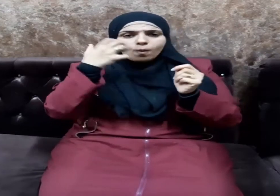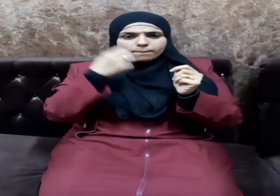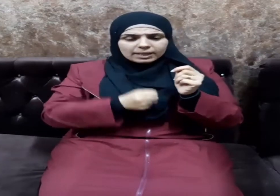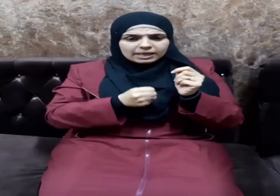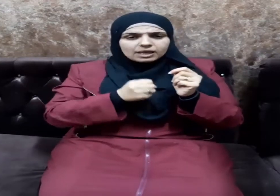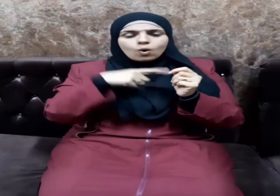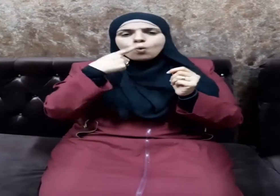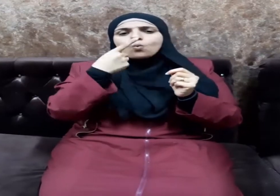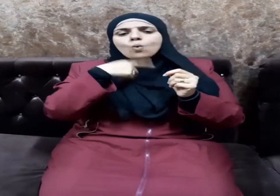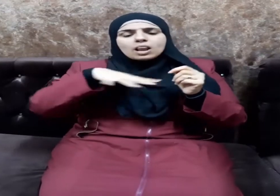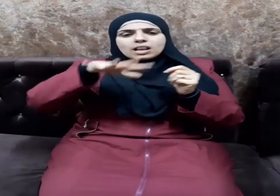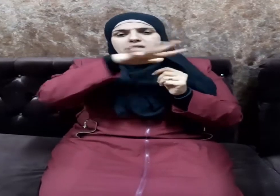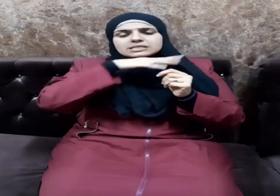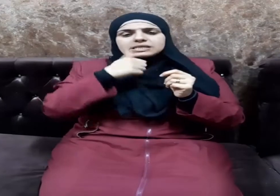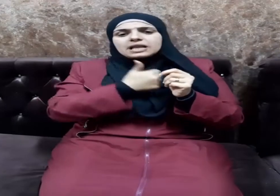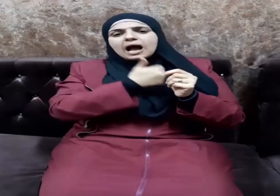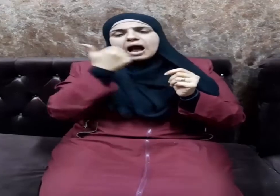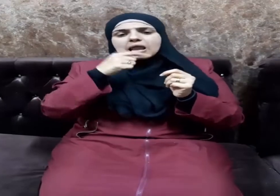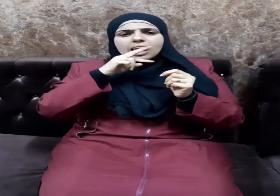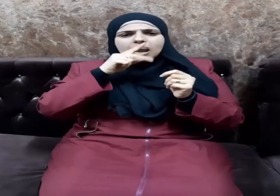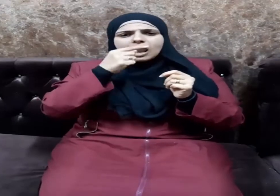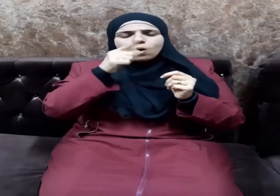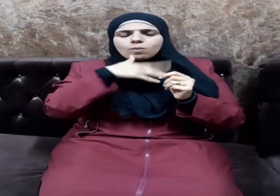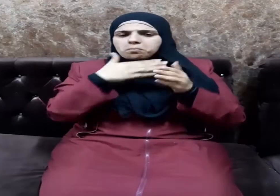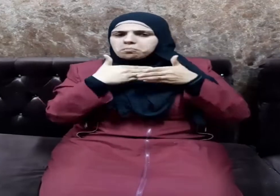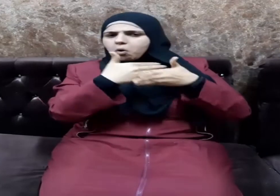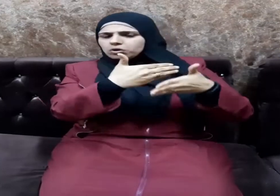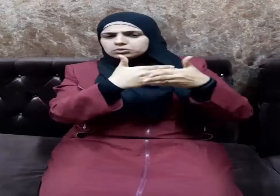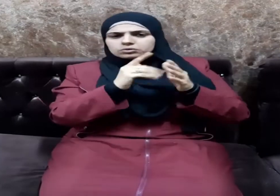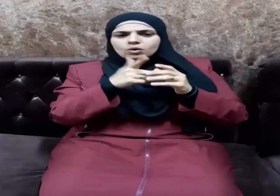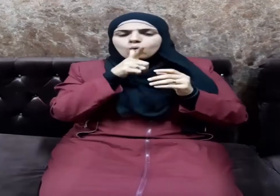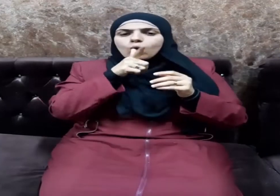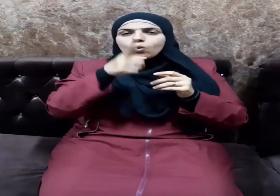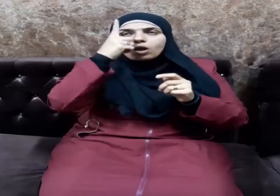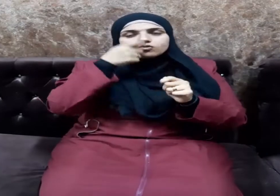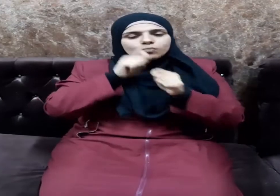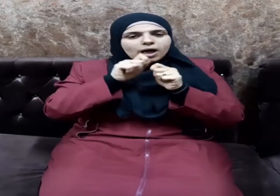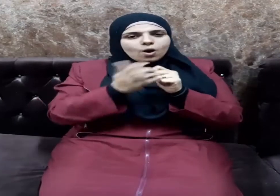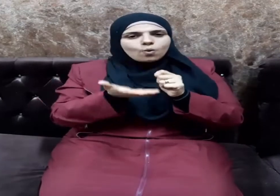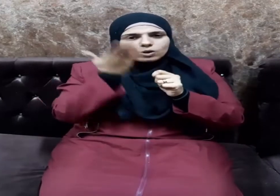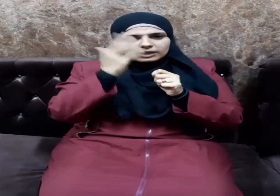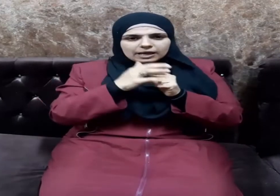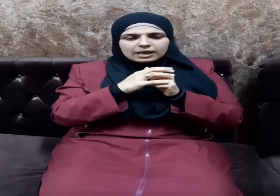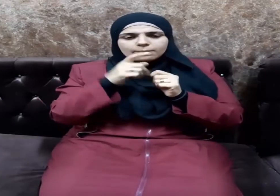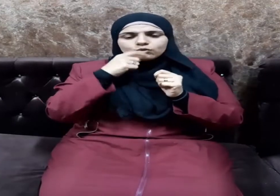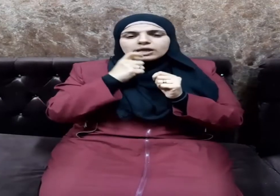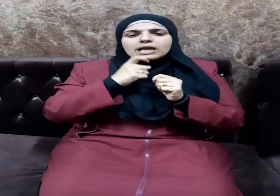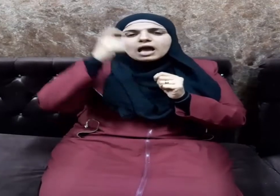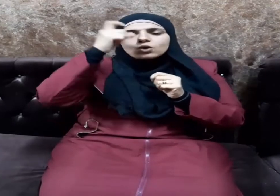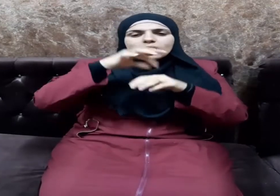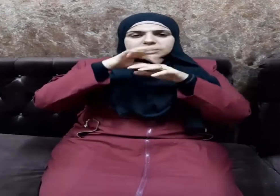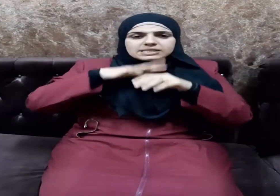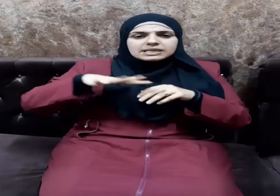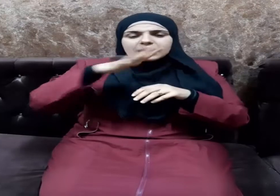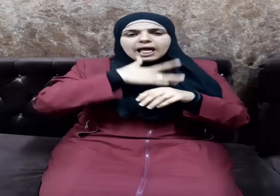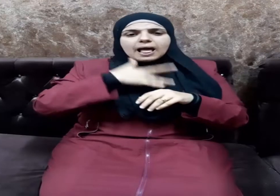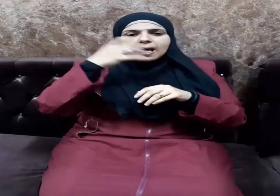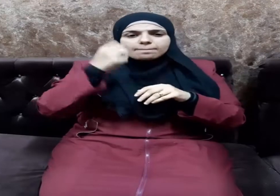والذين هم عن اللغو ويقول سبحانه يا أيها الذين آمنوا